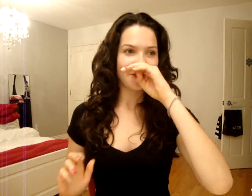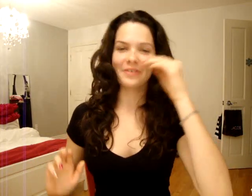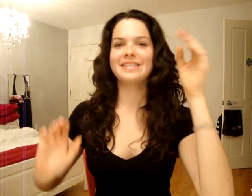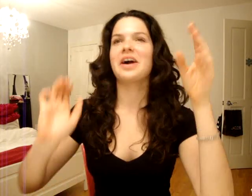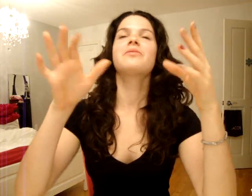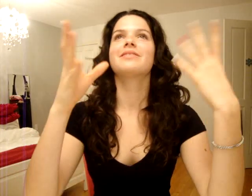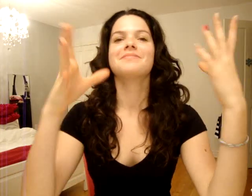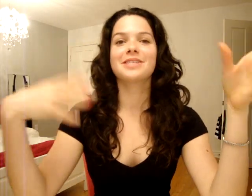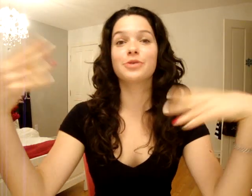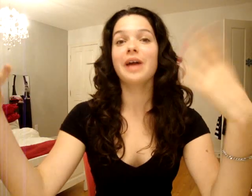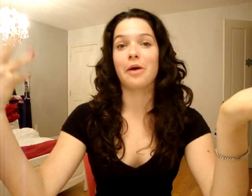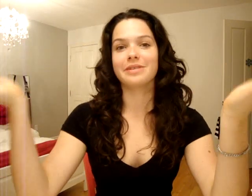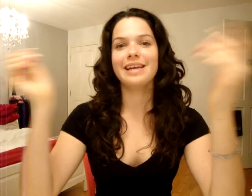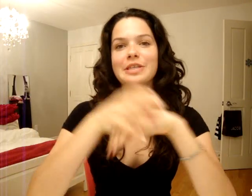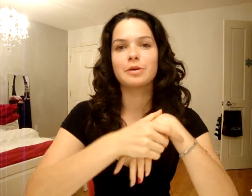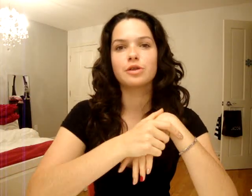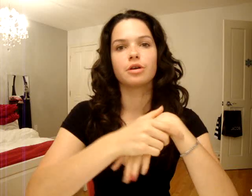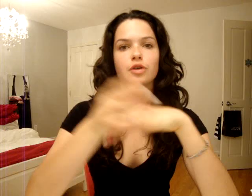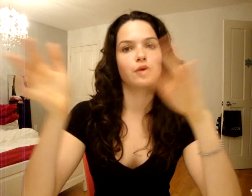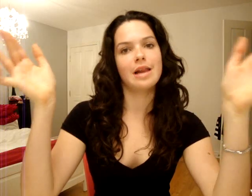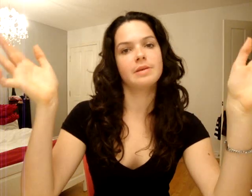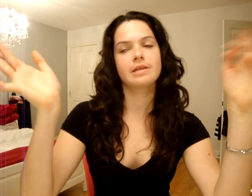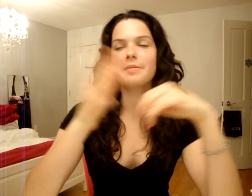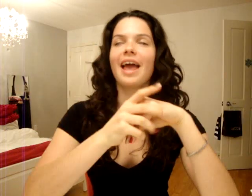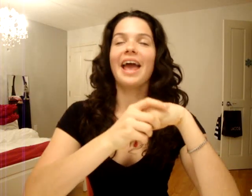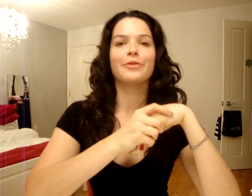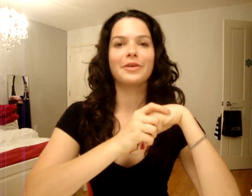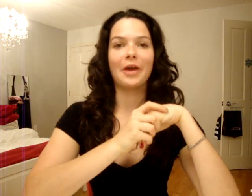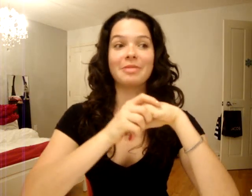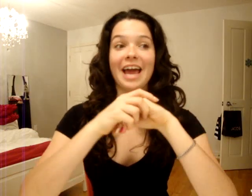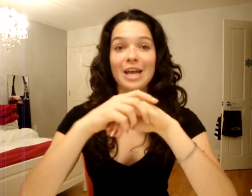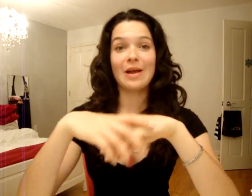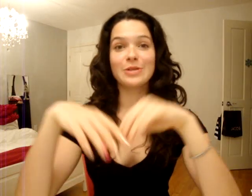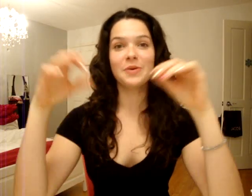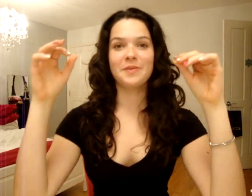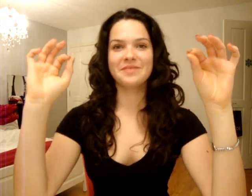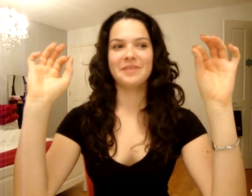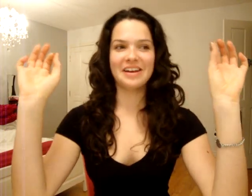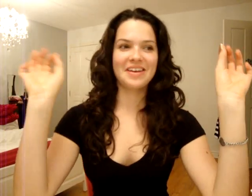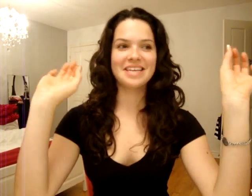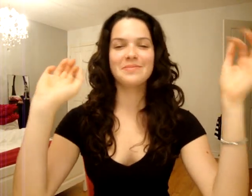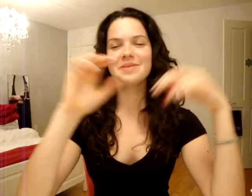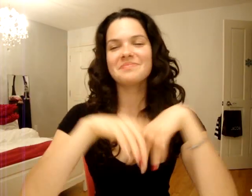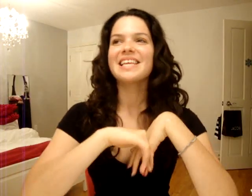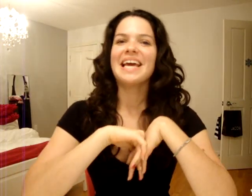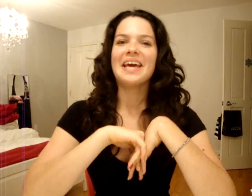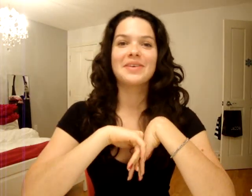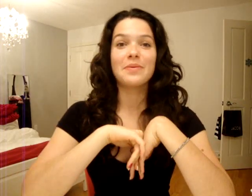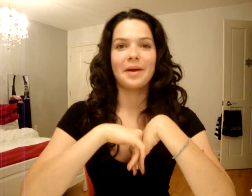Donc c'est quand même, c'est cool à raconter là, c'est pas juste genre je suis allé à l'épicerie. Donc hier je suis allé jouer au paintball avec des amis, pis que ouais.